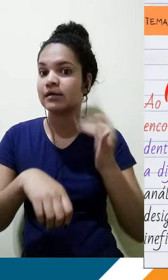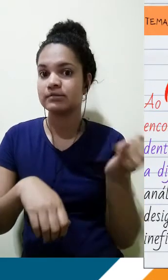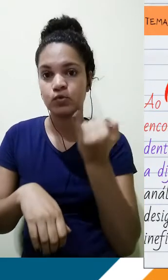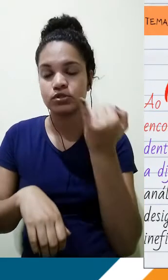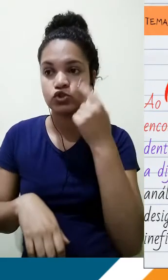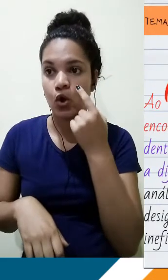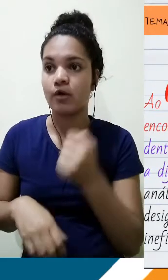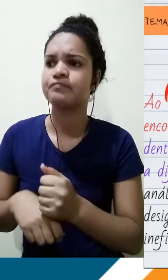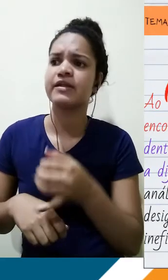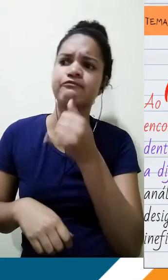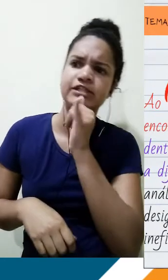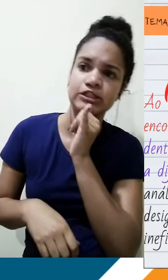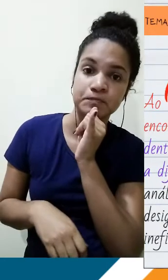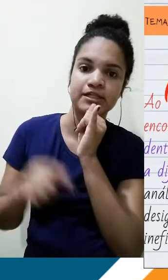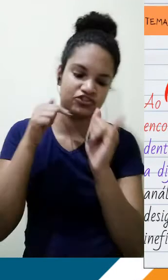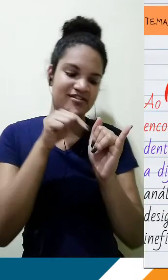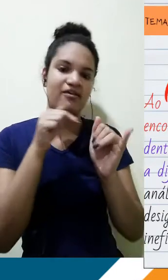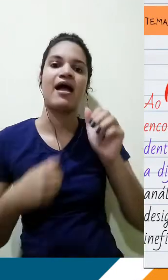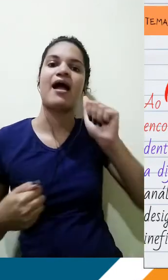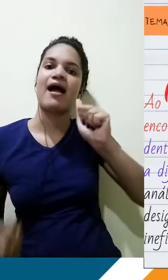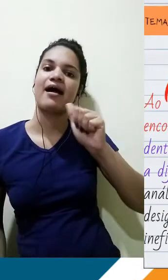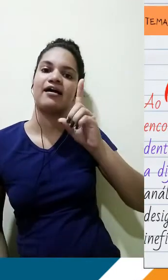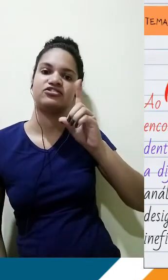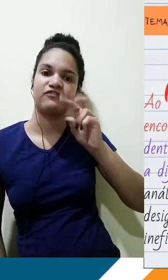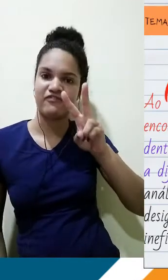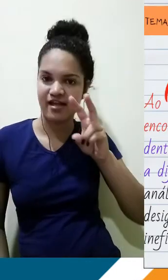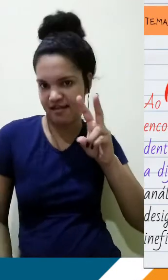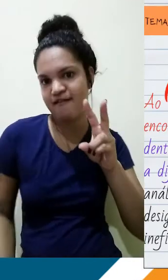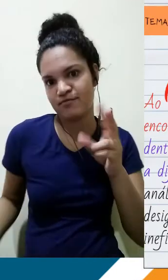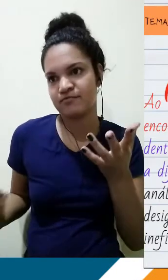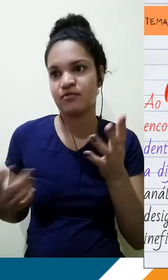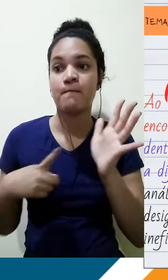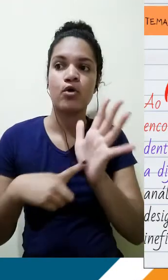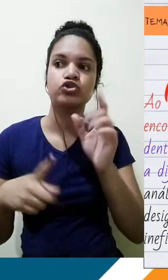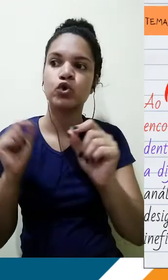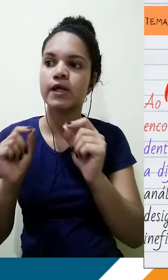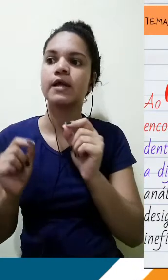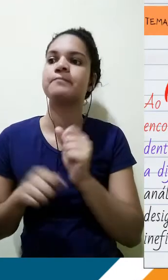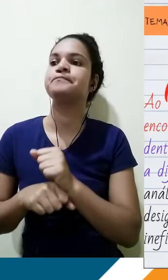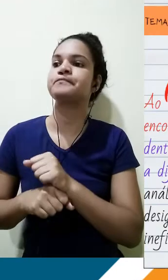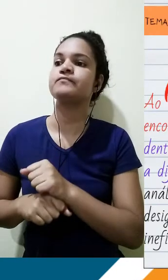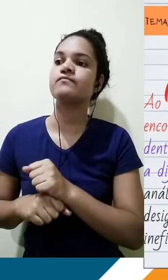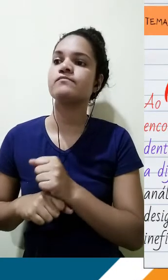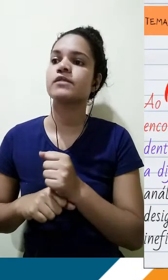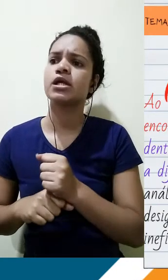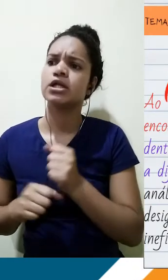perceba ali o adverbo indicando algo mais negativo. Infelizmente, dentre eles, destaca-se devido a sua recorrência na conjuntura